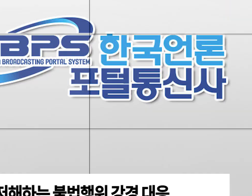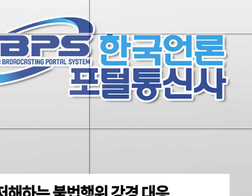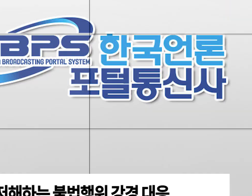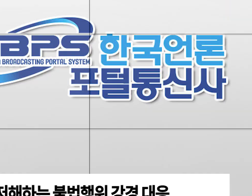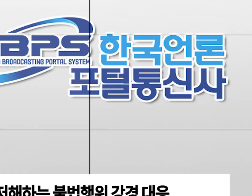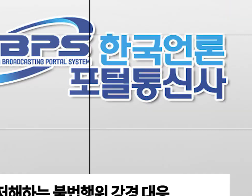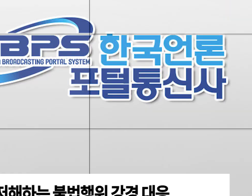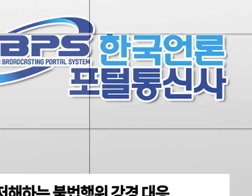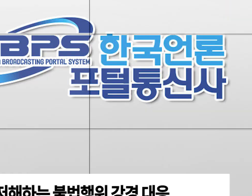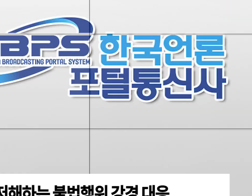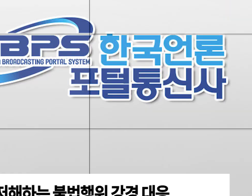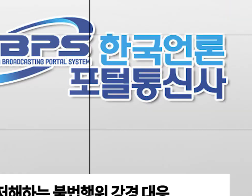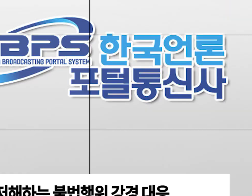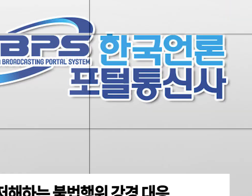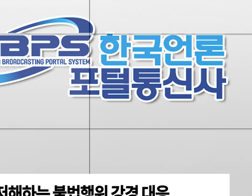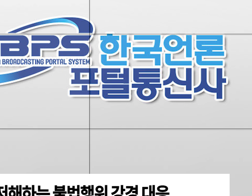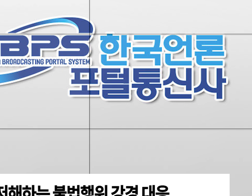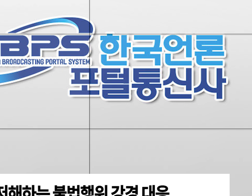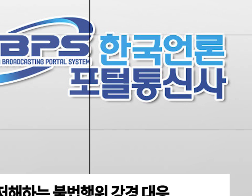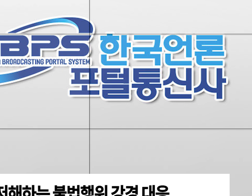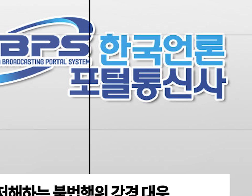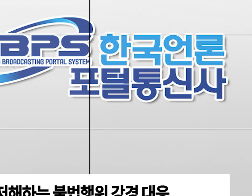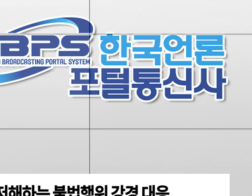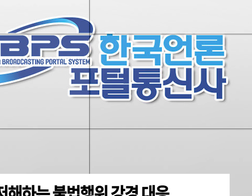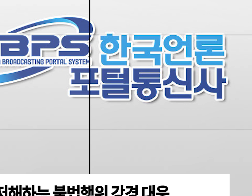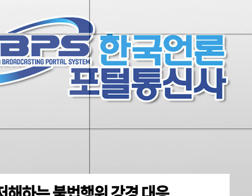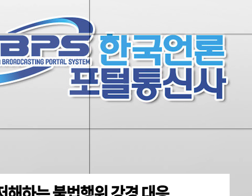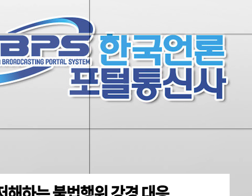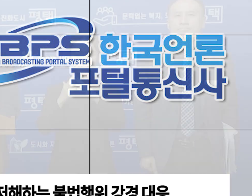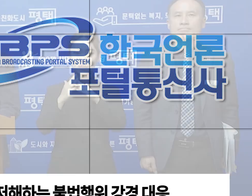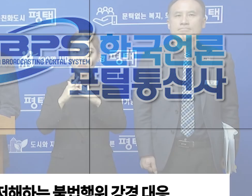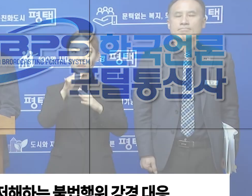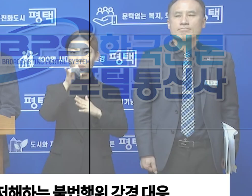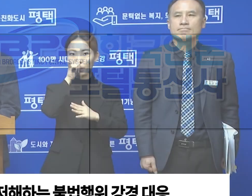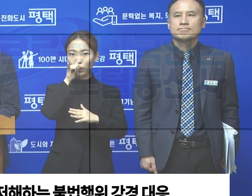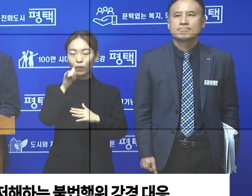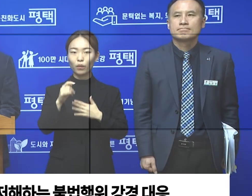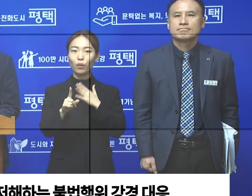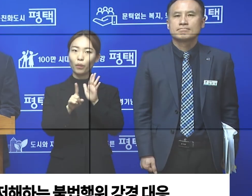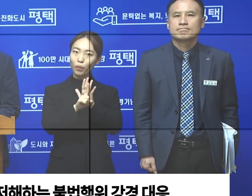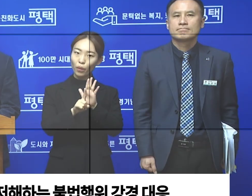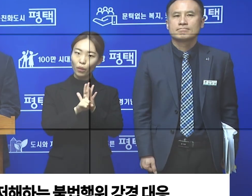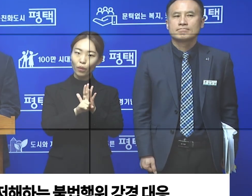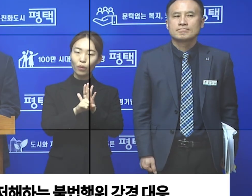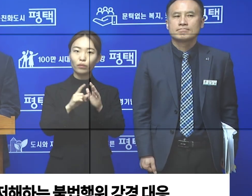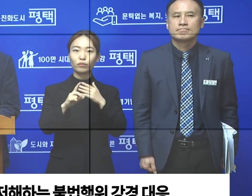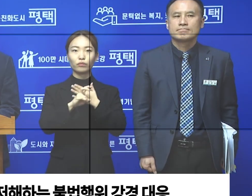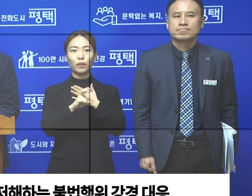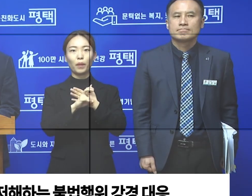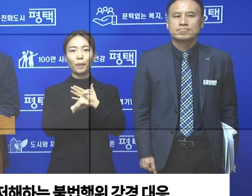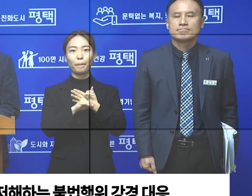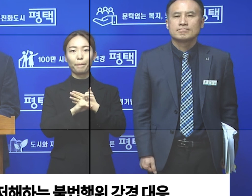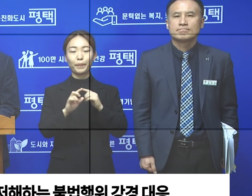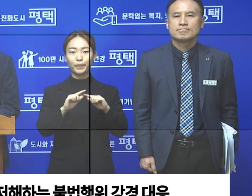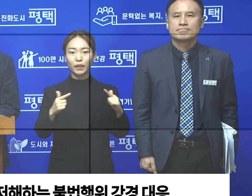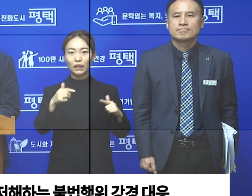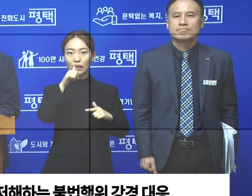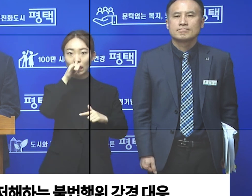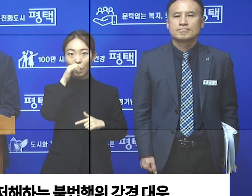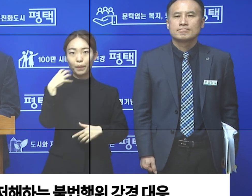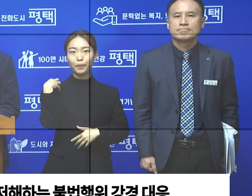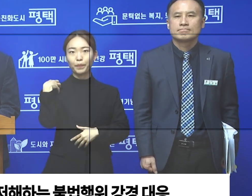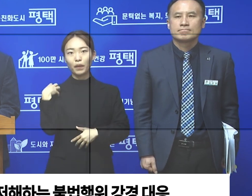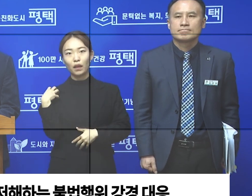여러분 안녕하십니까? KBPS 오늘의 뉴스입니다. 평택시가 오늘 온라인 언론 브리핑을